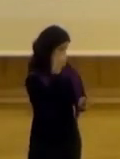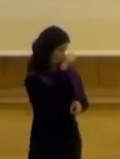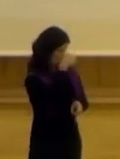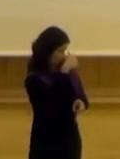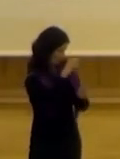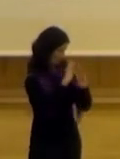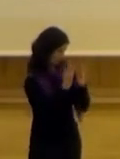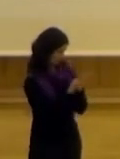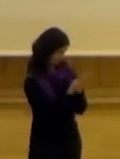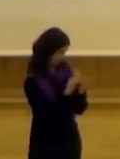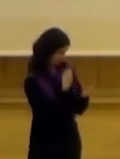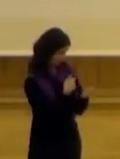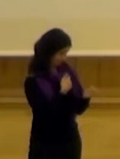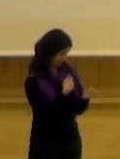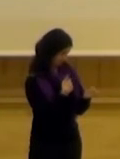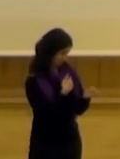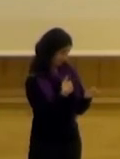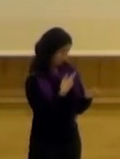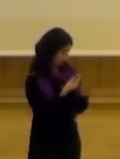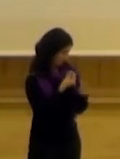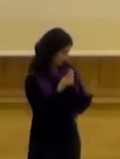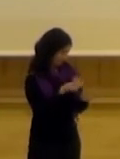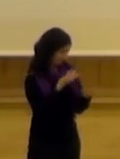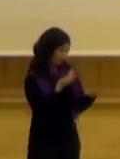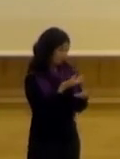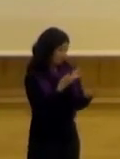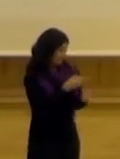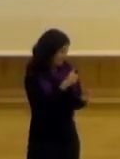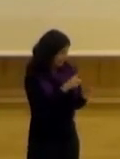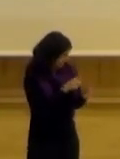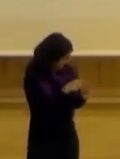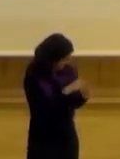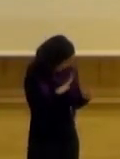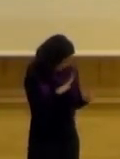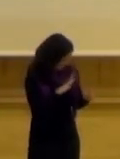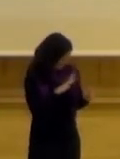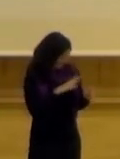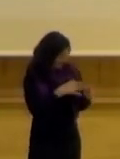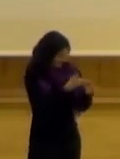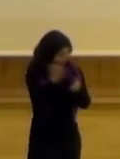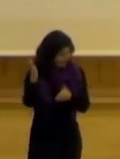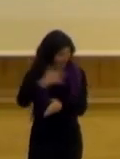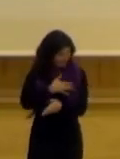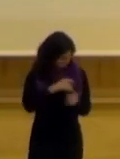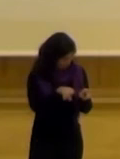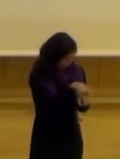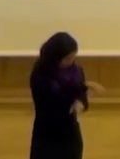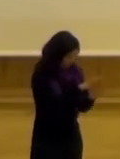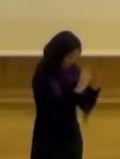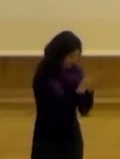y bueno creo realmente que no son representativas de lo que pretendemos